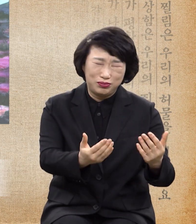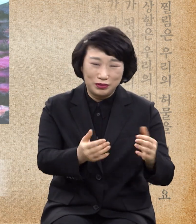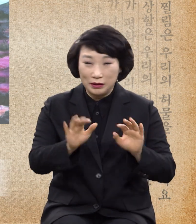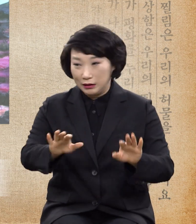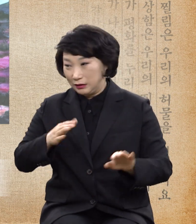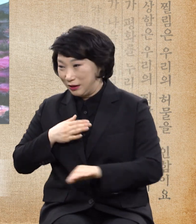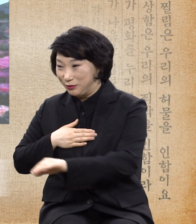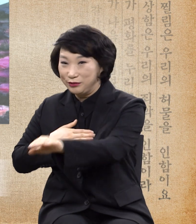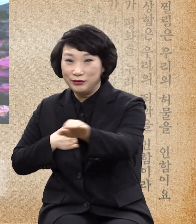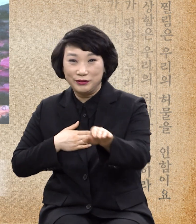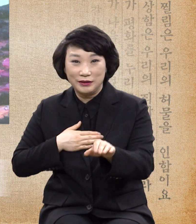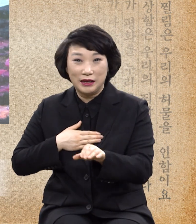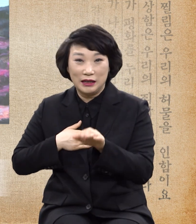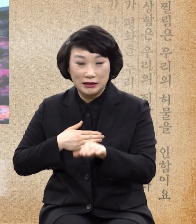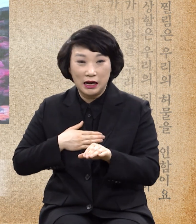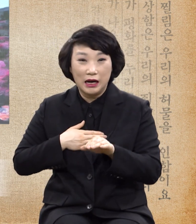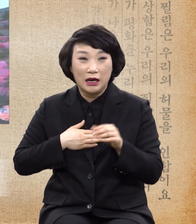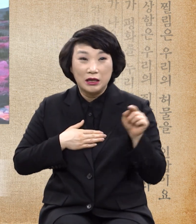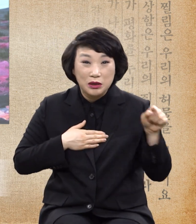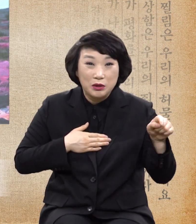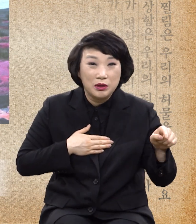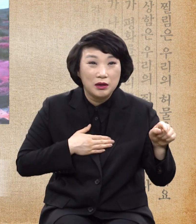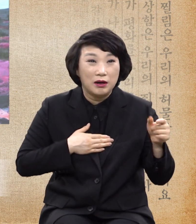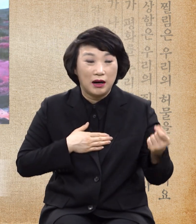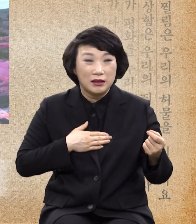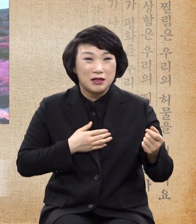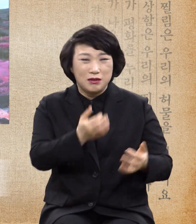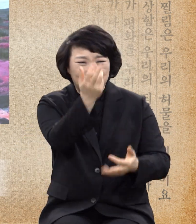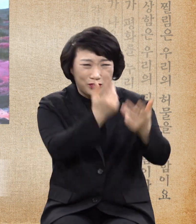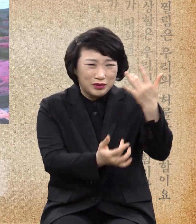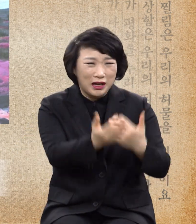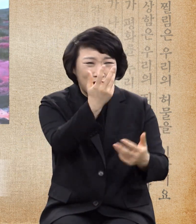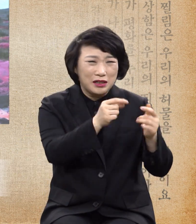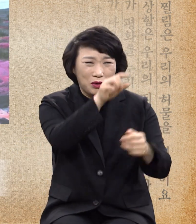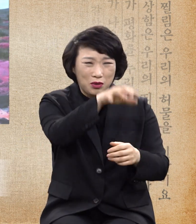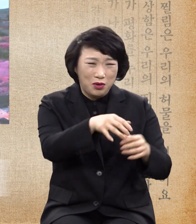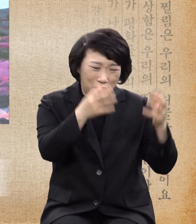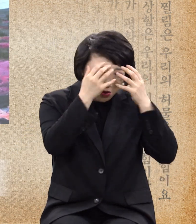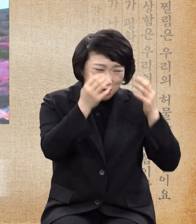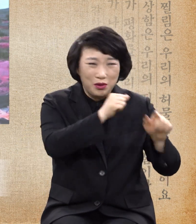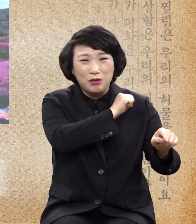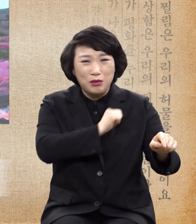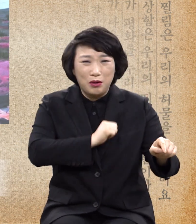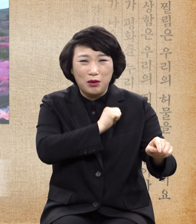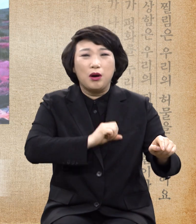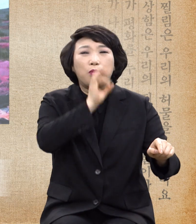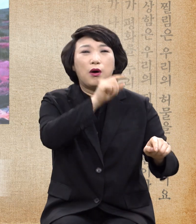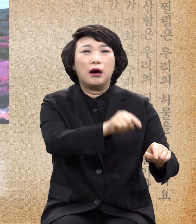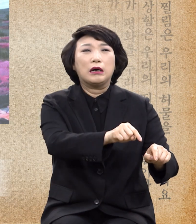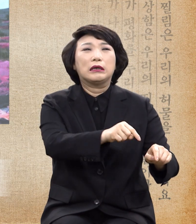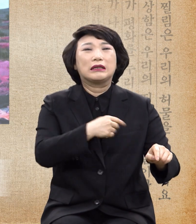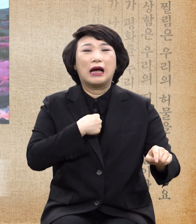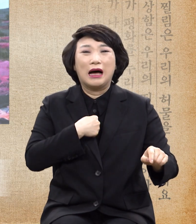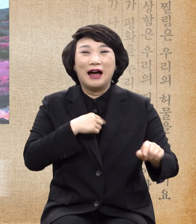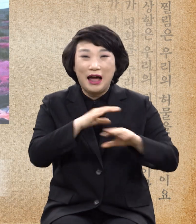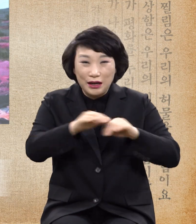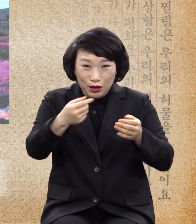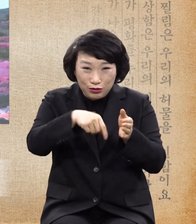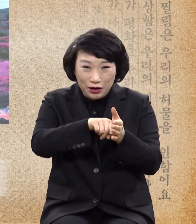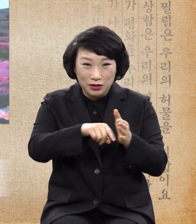이렇게 타는 불모과 고통에서 견딜 수 없는 나를 해결하려고 구원해 주시려고